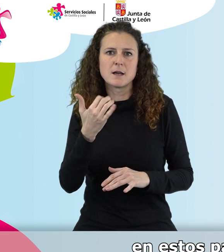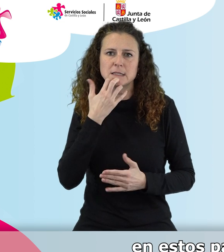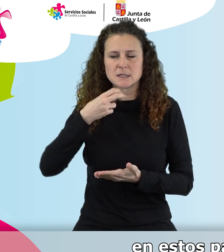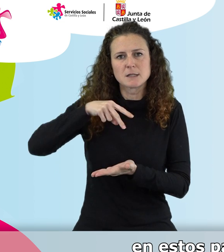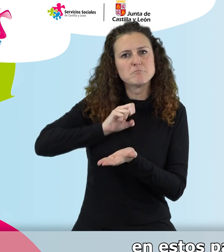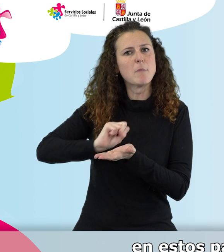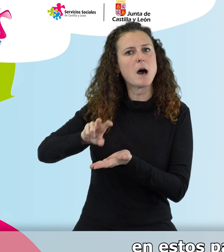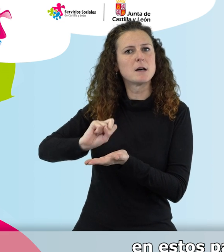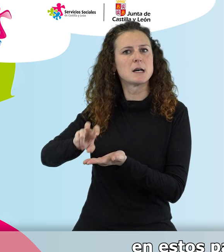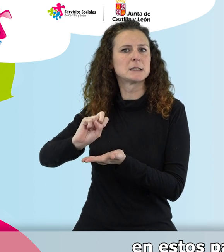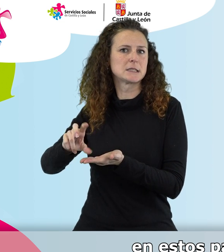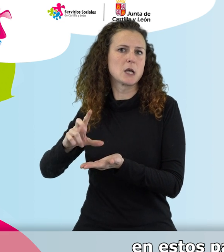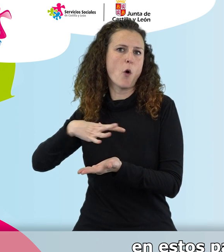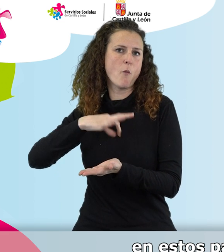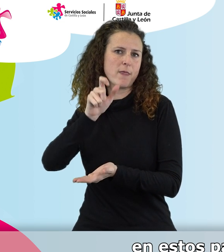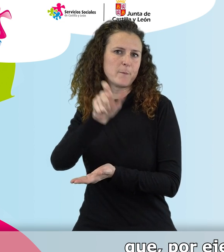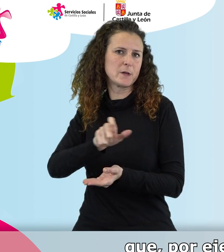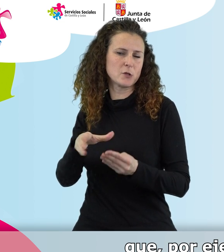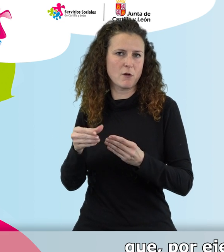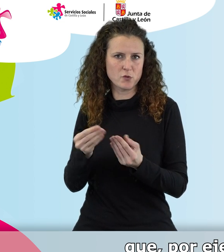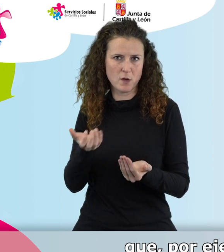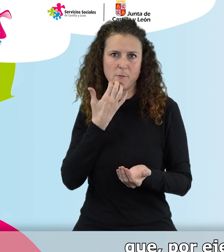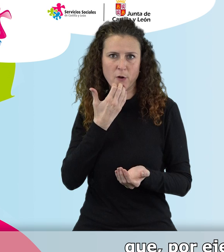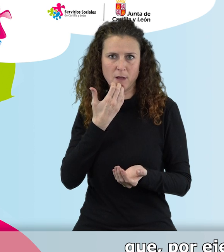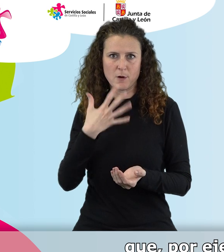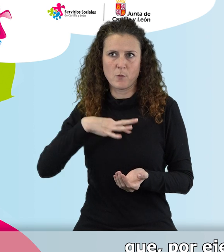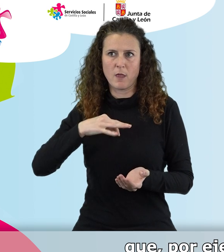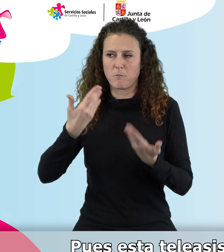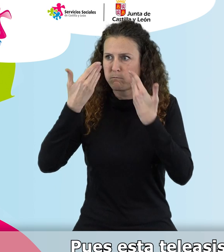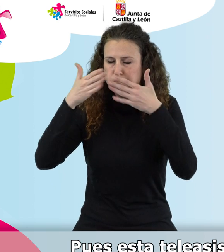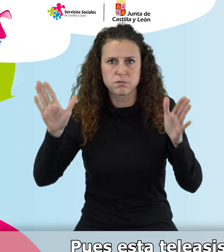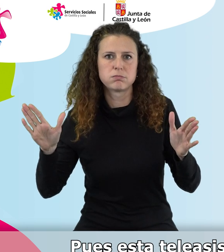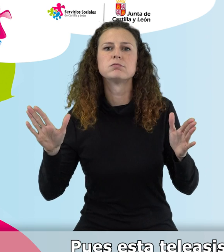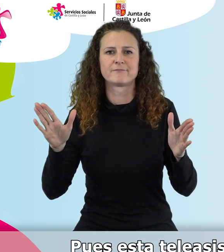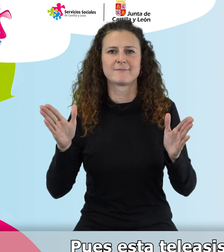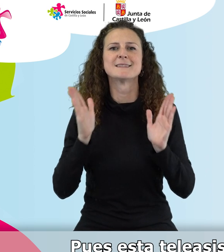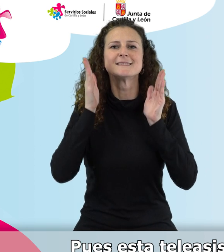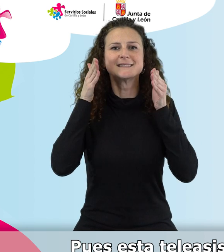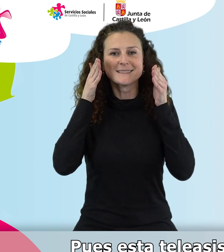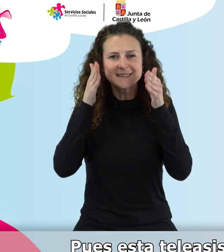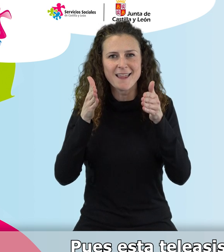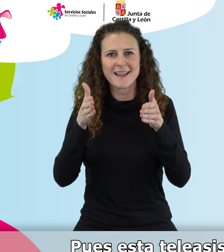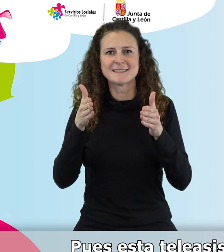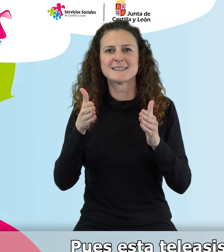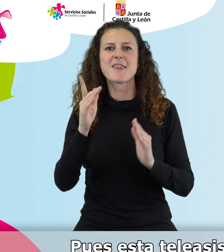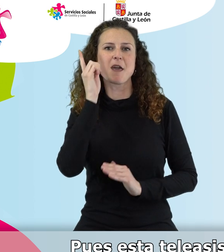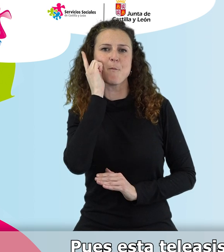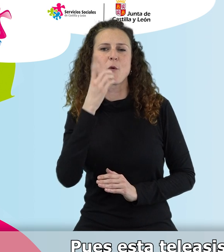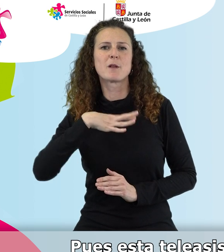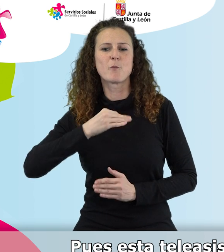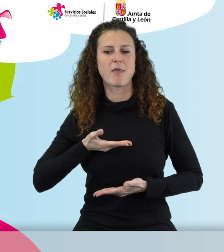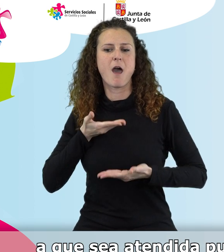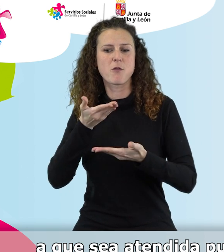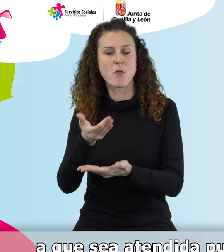deambulación, en estos paseos que puede dar la persona. Pues que, por ejemplo, se puede desorientar. Pues esta teleasistencia móvil puede